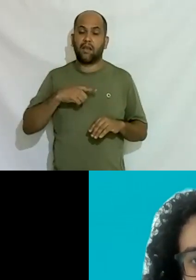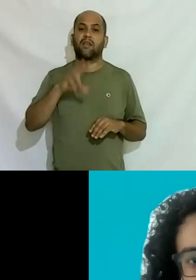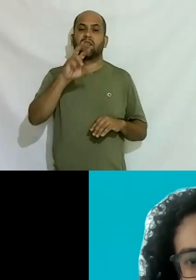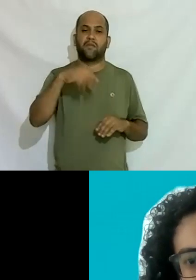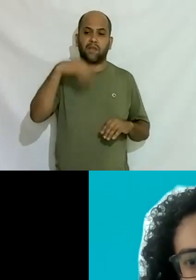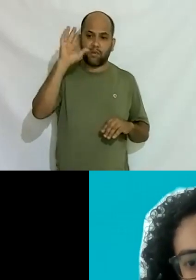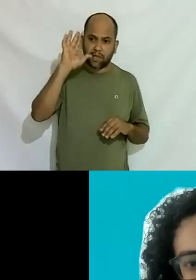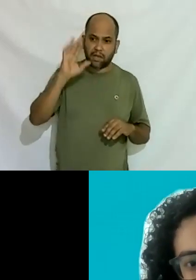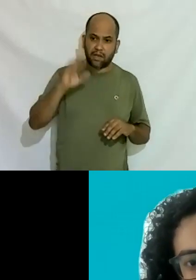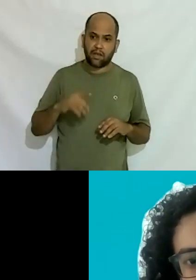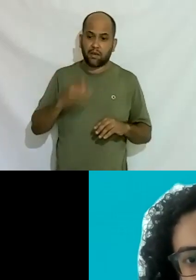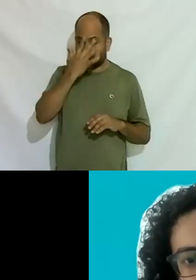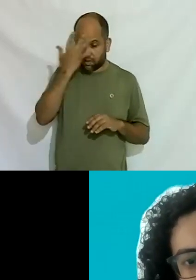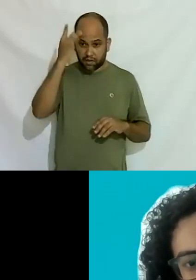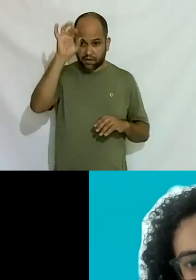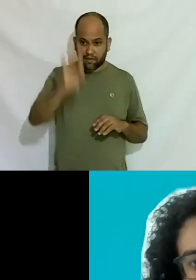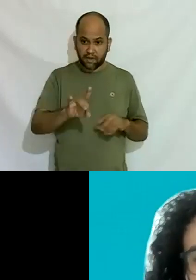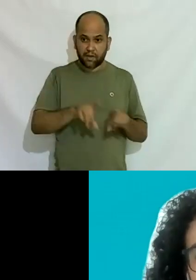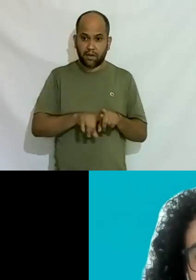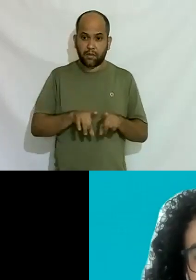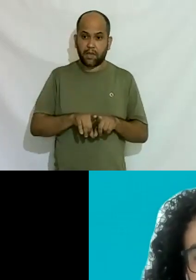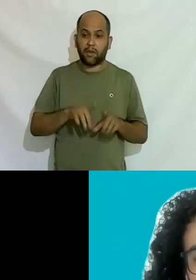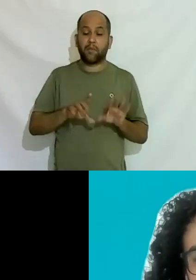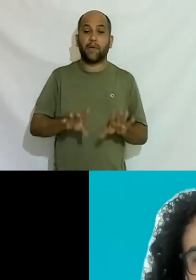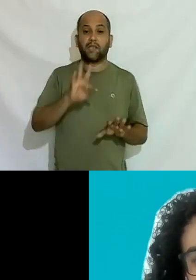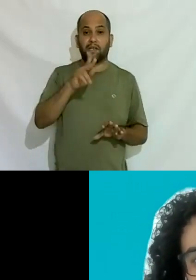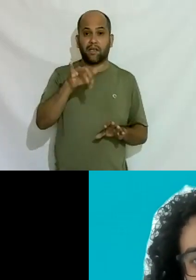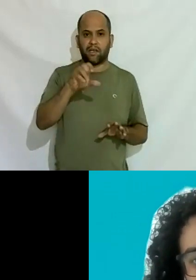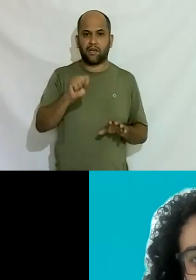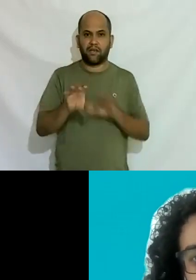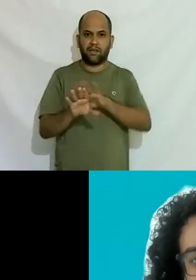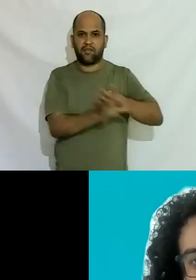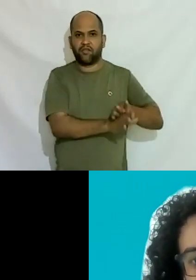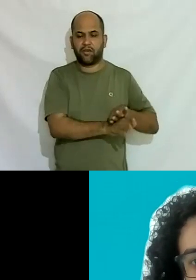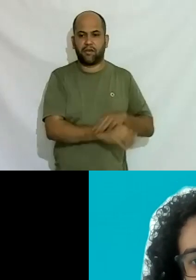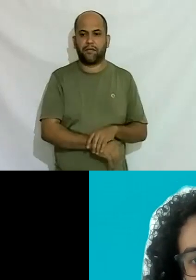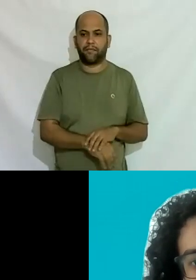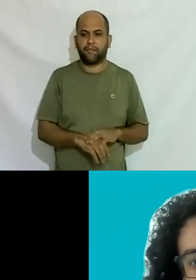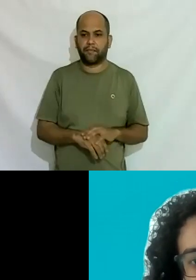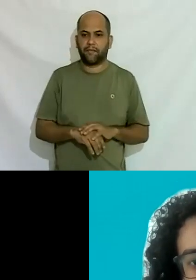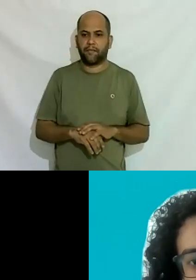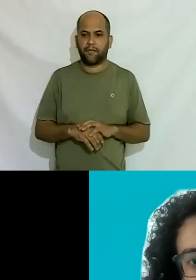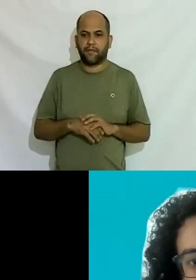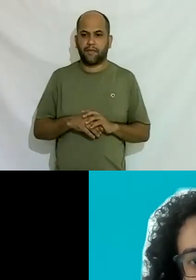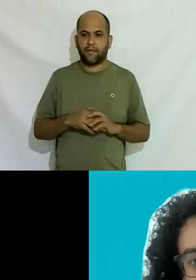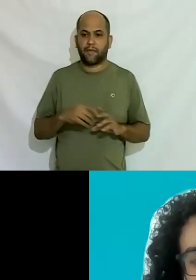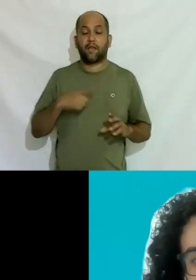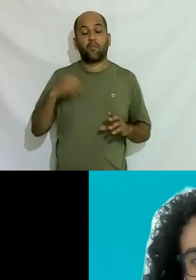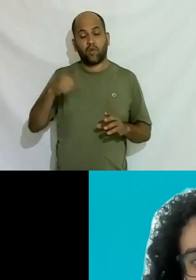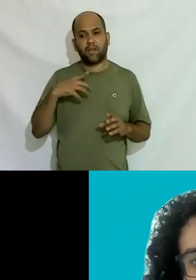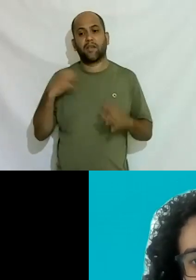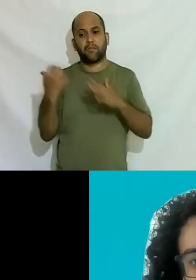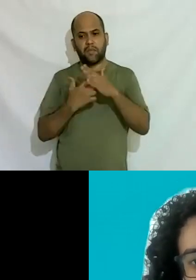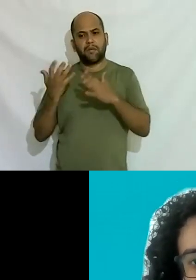pessoas com deficiência até tem mas um é trans em rosca né por outro lado tem empresas maravilhosas